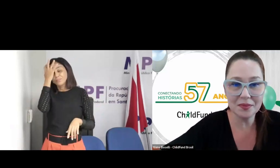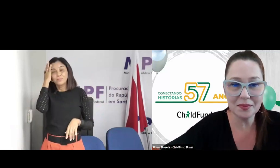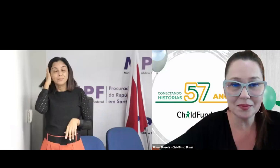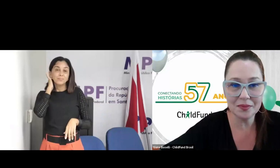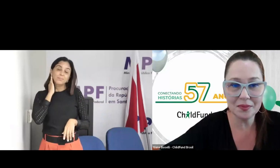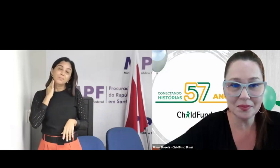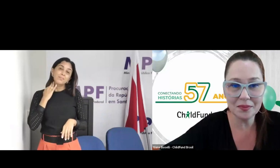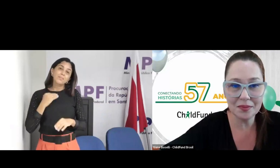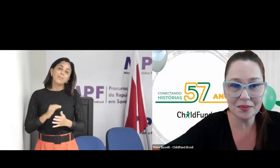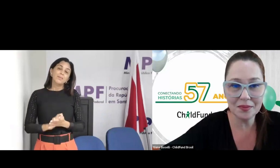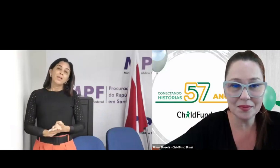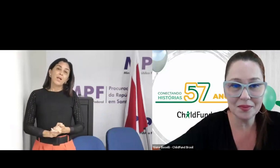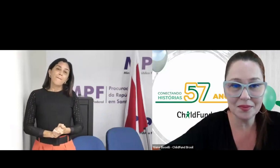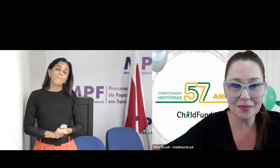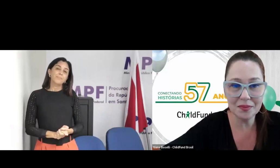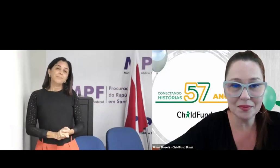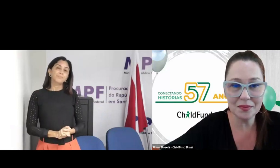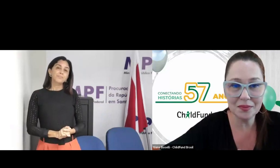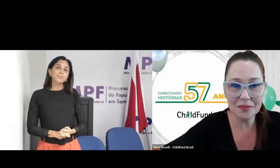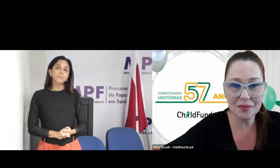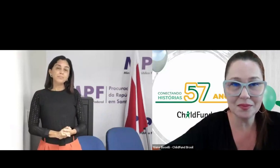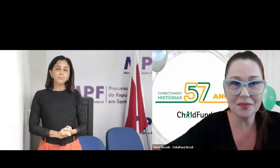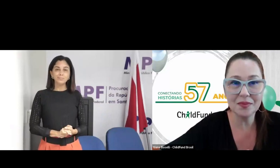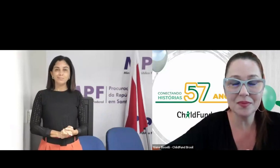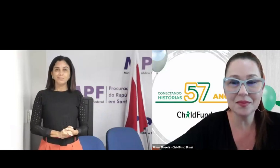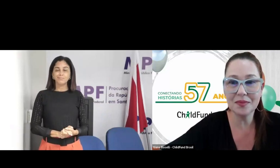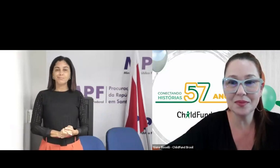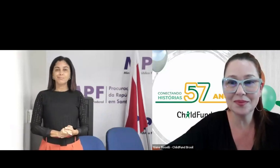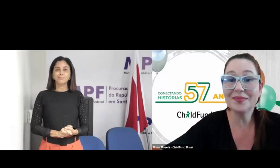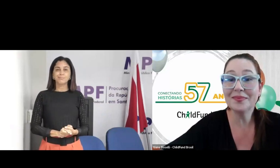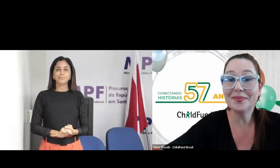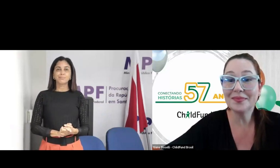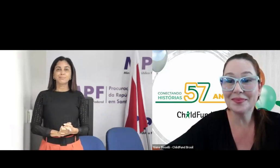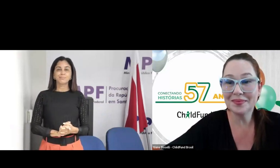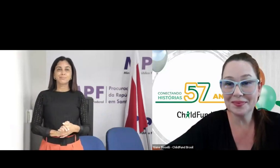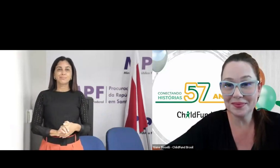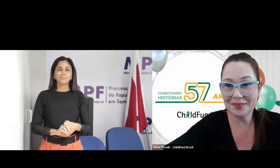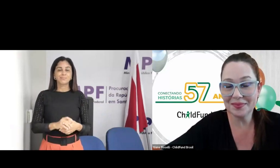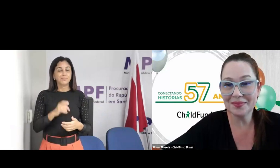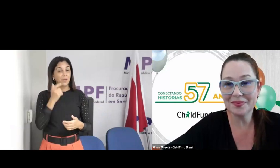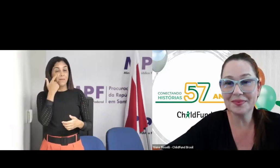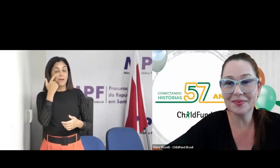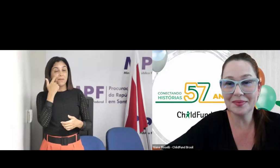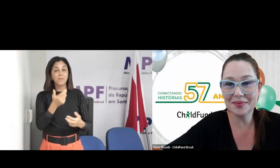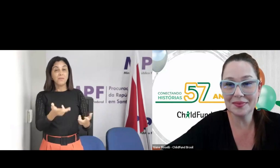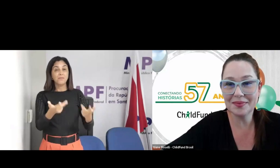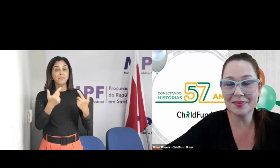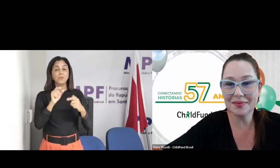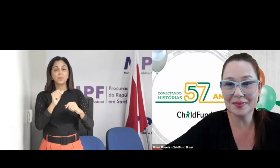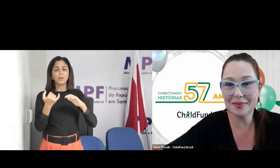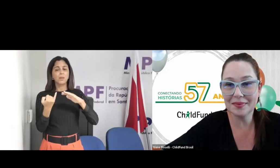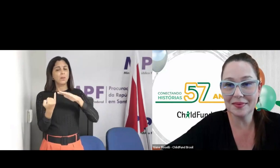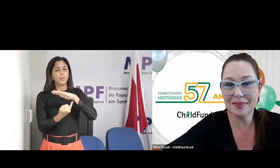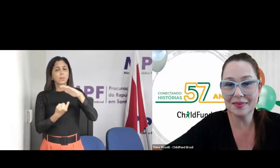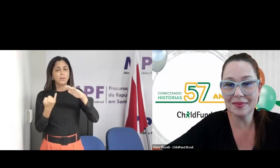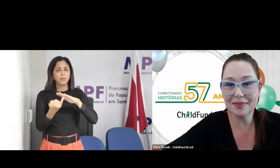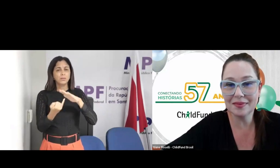Então, pelo que eu entendi, isso parece um pouco com a engenharia social que vem sendo trabalhada pelo Child Fund, nas